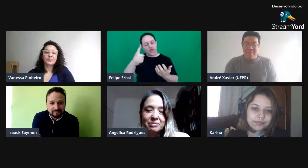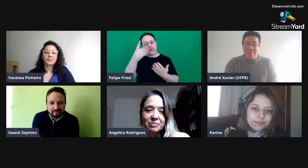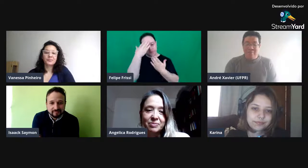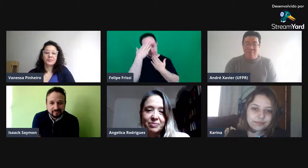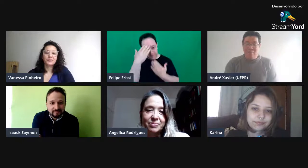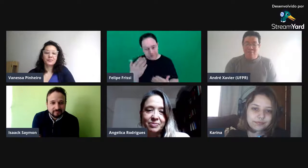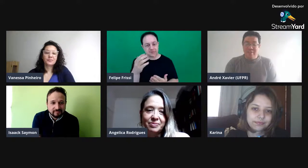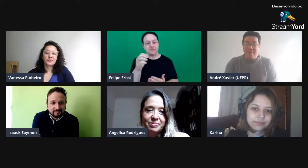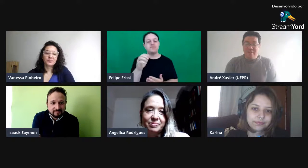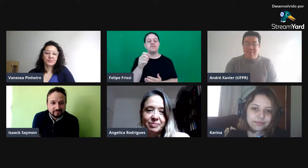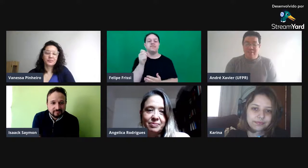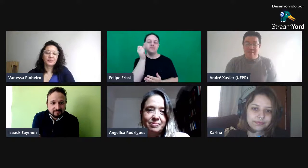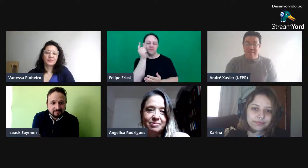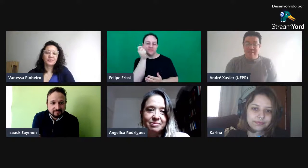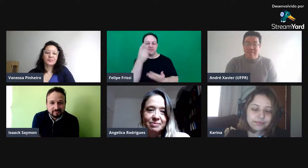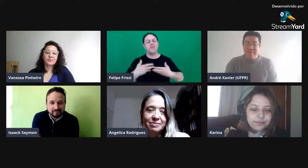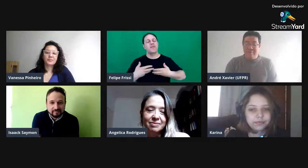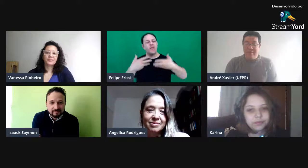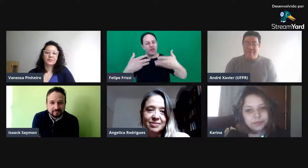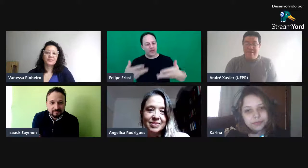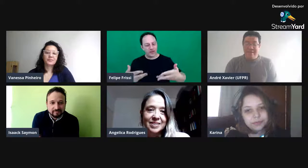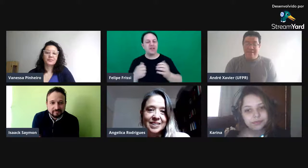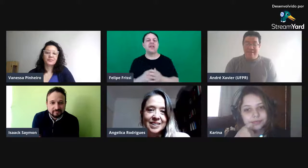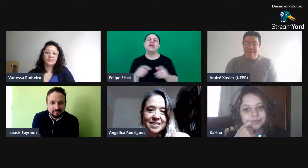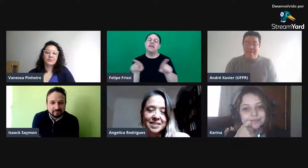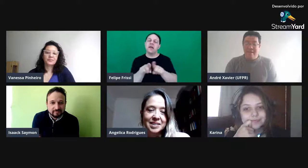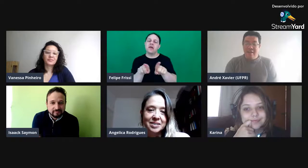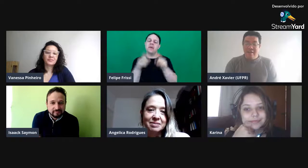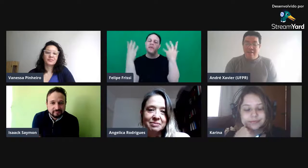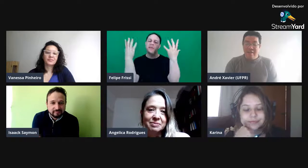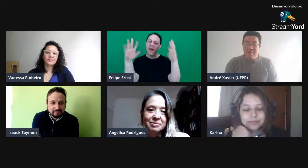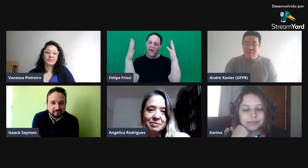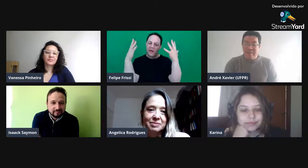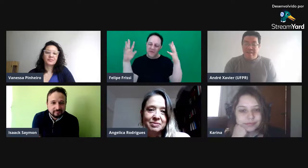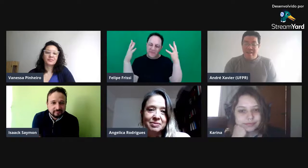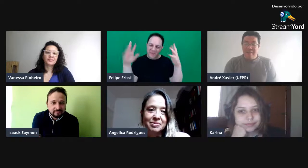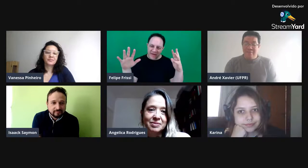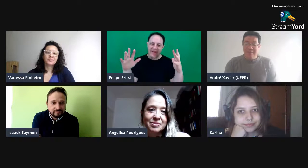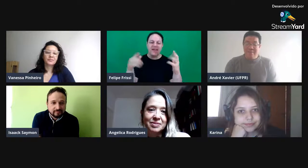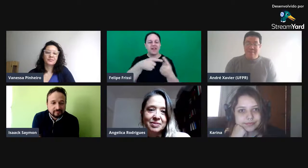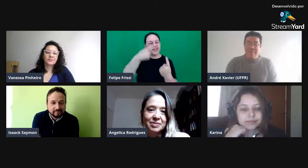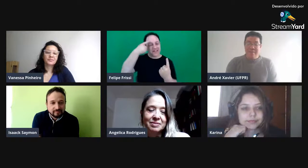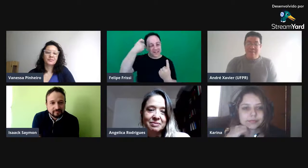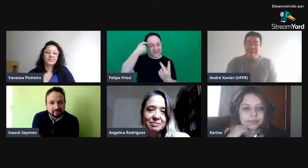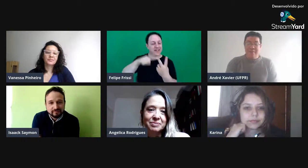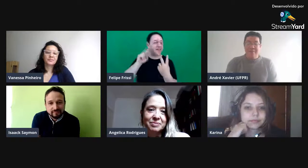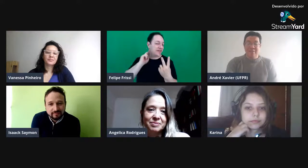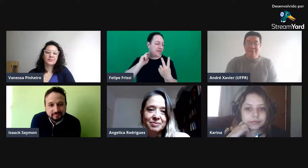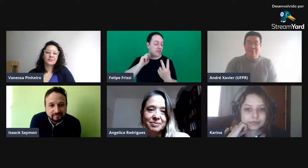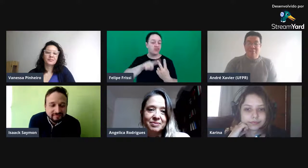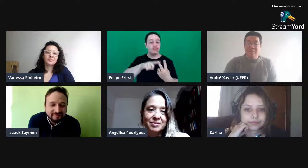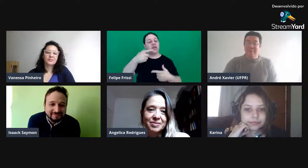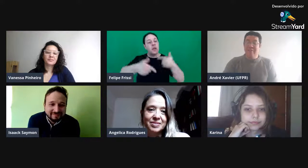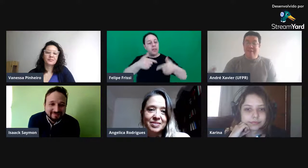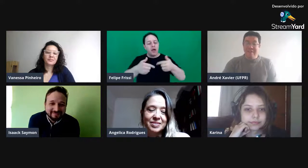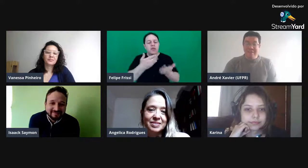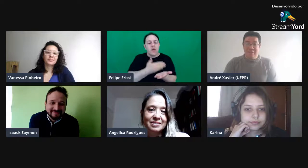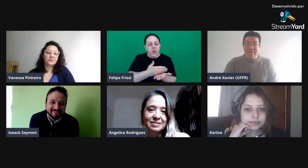convite, né? E parabenizar o Isaac e Vanessa pelo trabalho que estão desenvolvendo. Agradecer aos